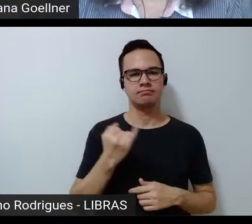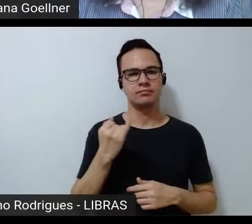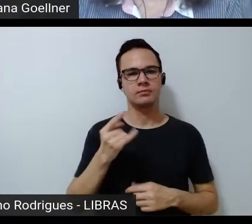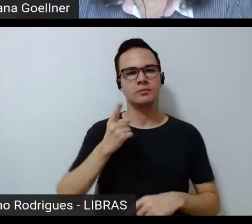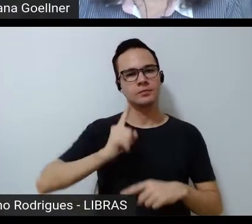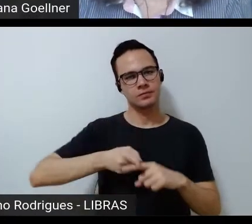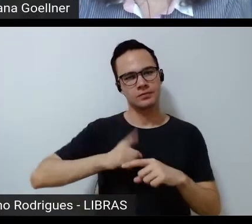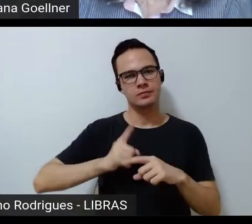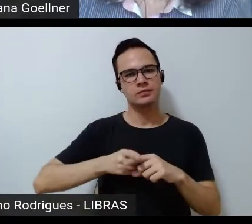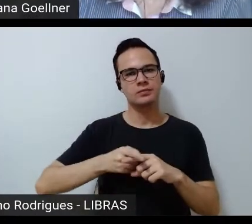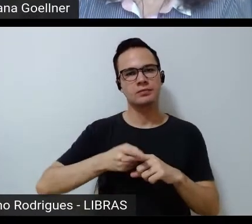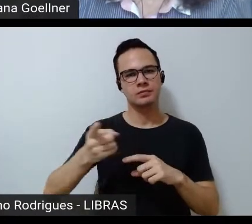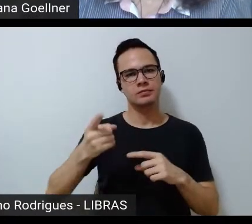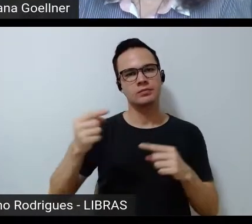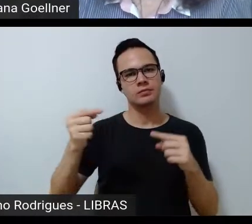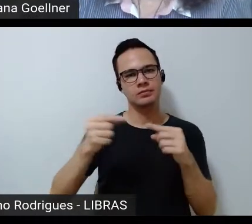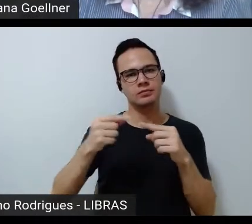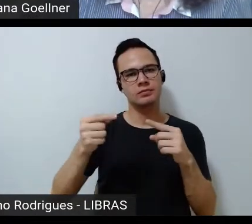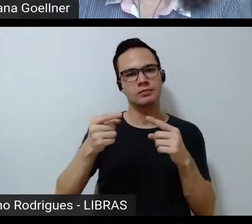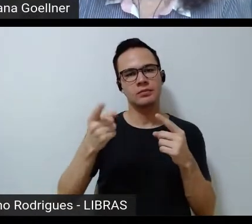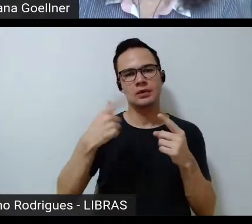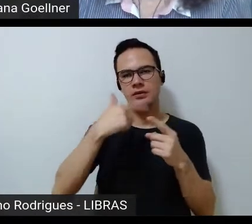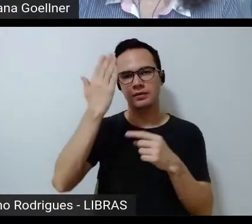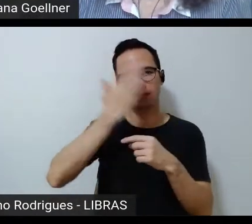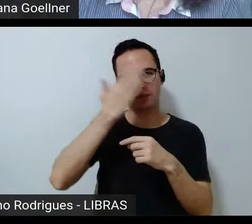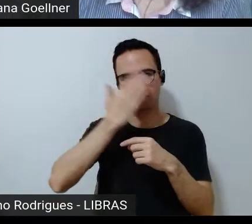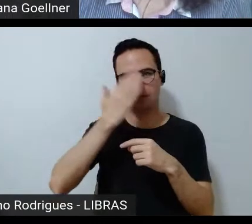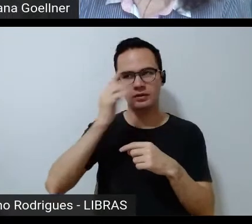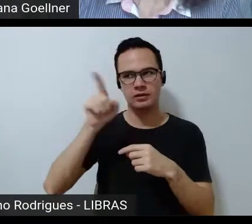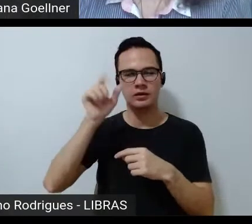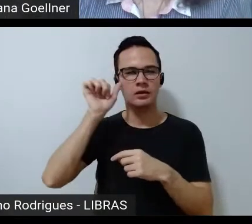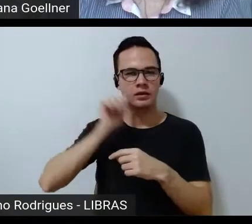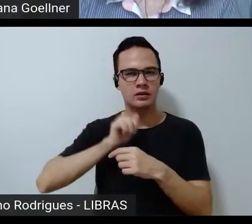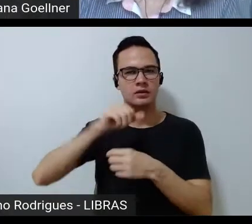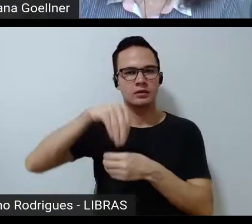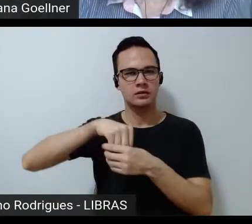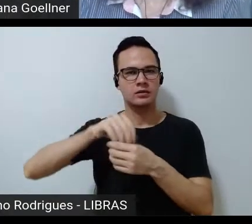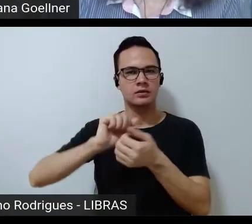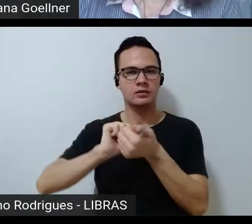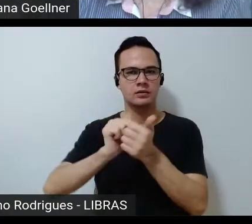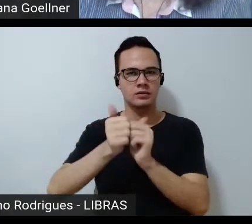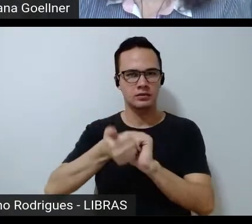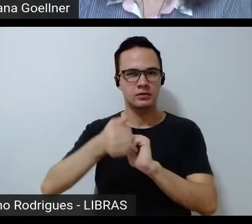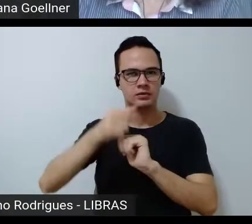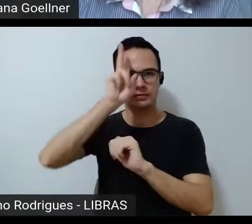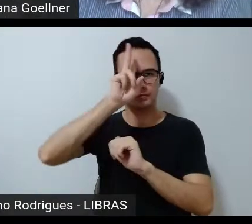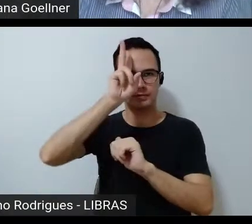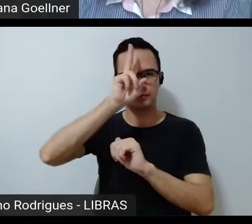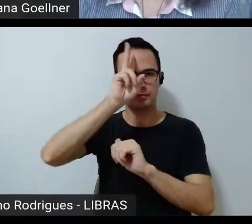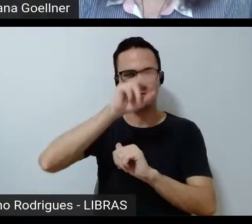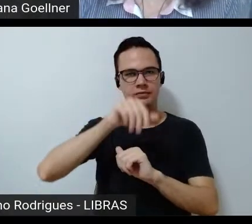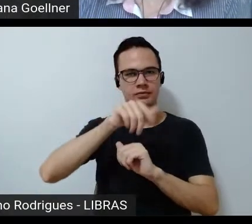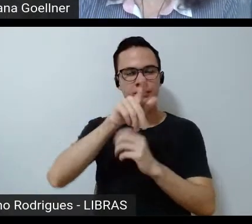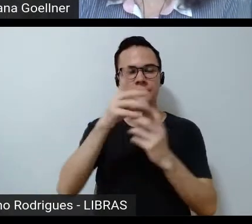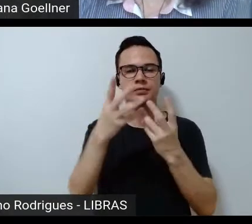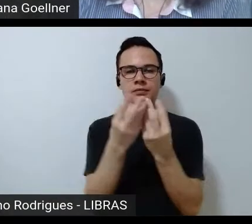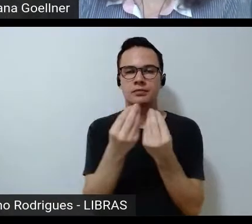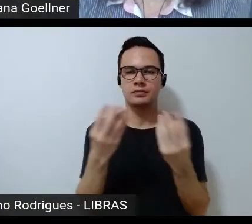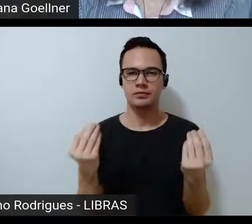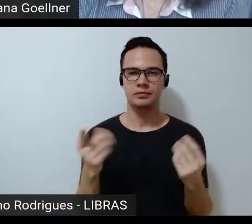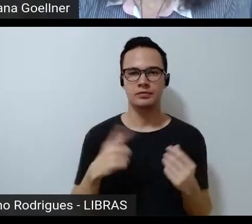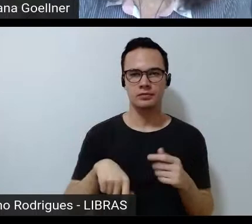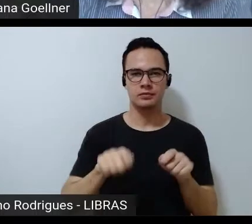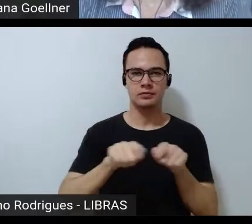certo modo, dada a grande invisibilidade da presença das mulheres na história, muito do que a gente